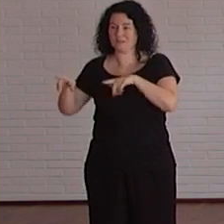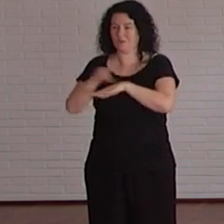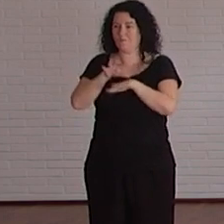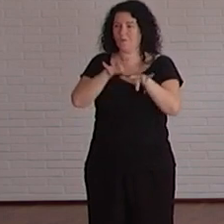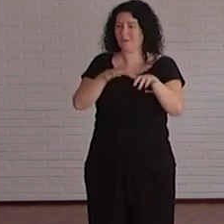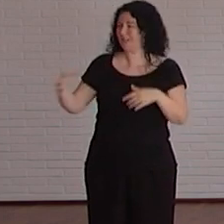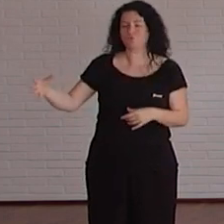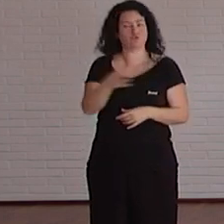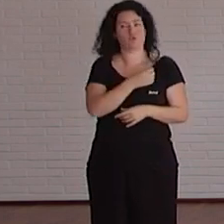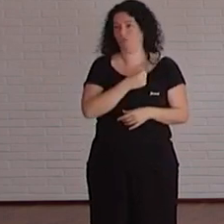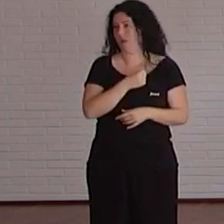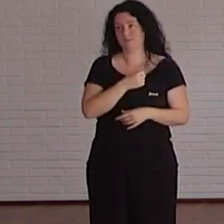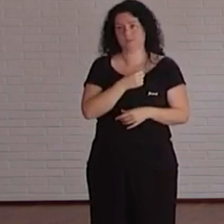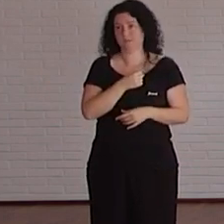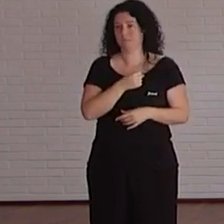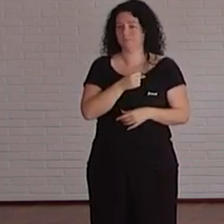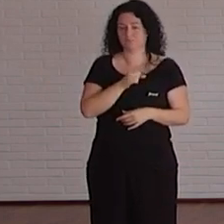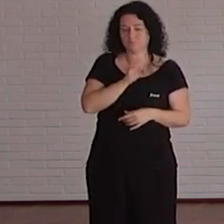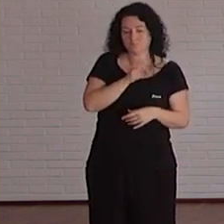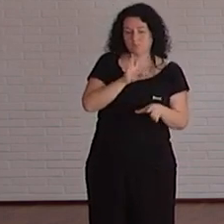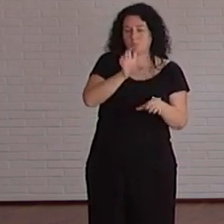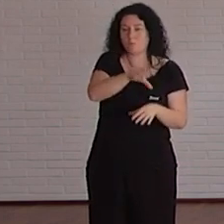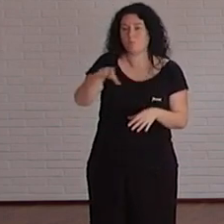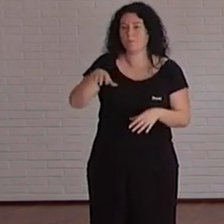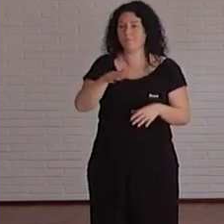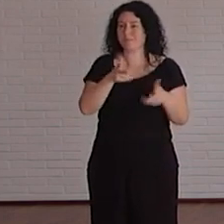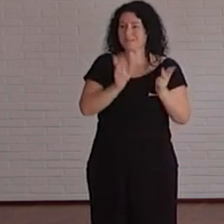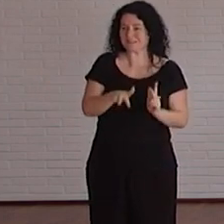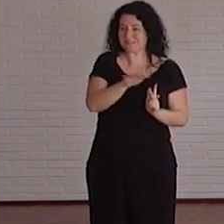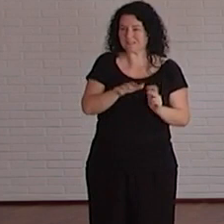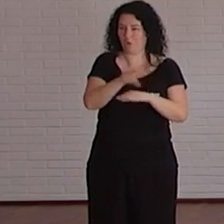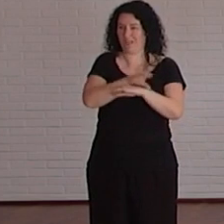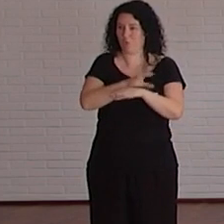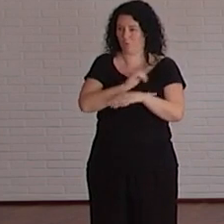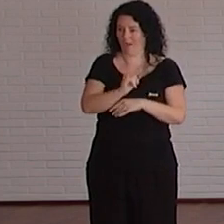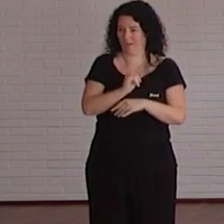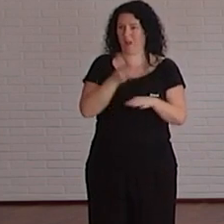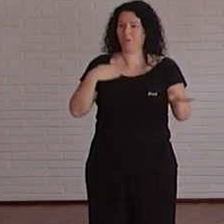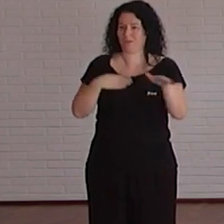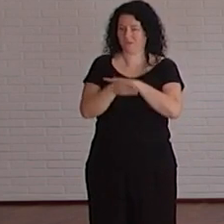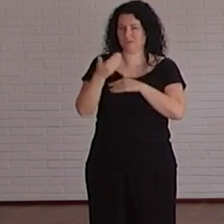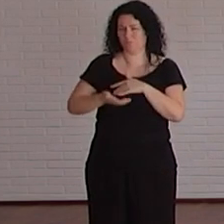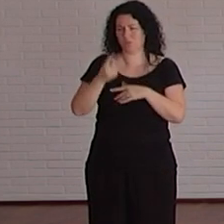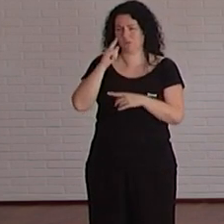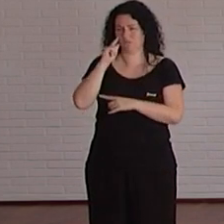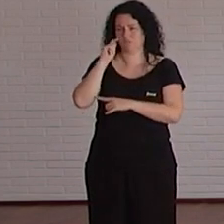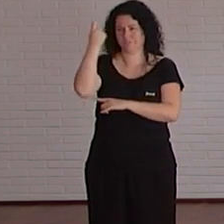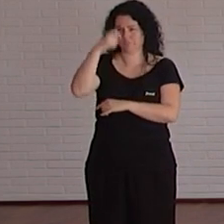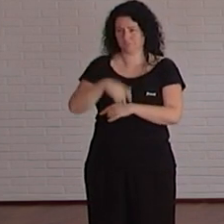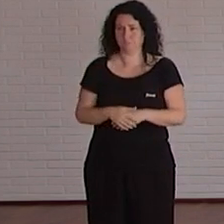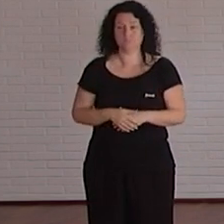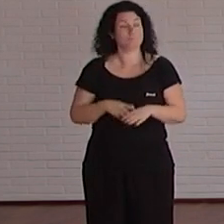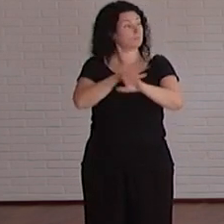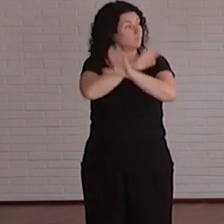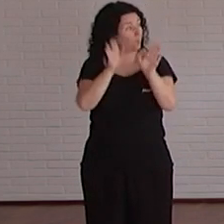de la universidad y eso creo que es un avance y es un hito y creo que somos pioneros en este aspecto y es un hecho a destacar y por